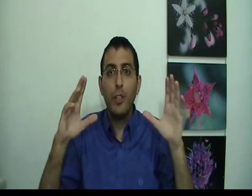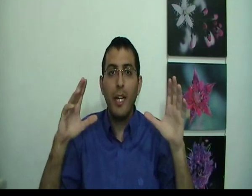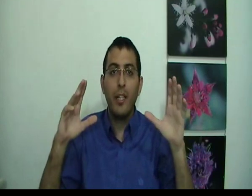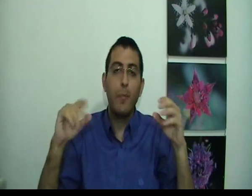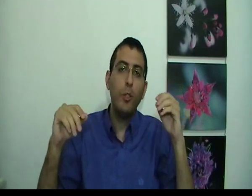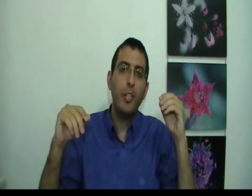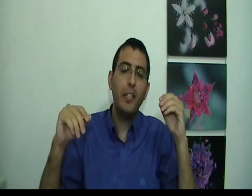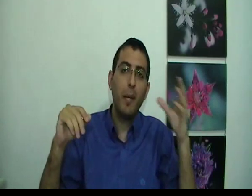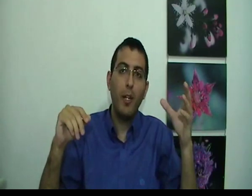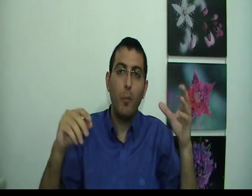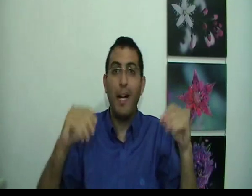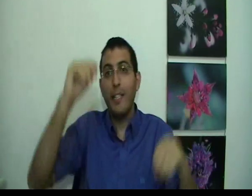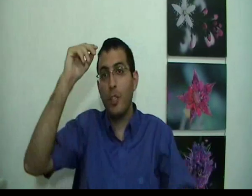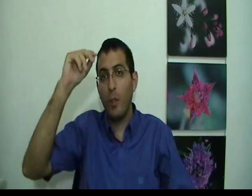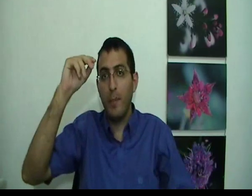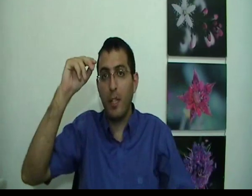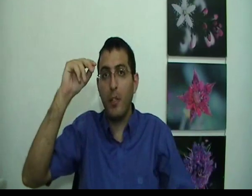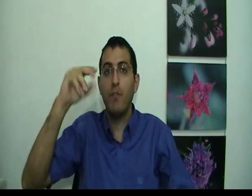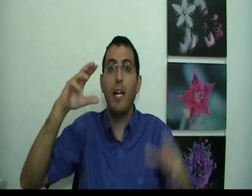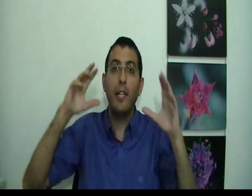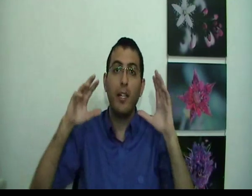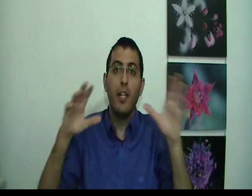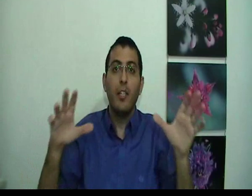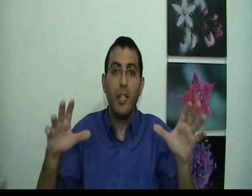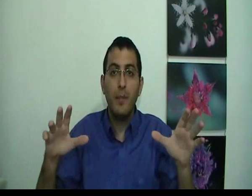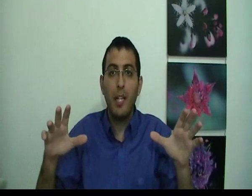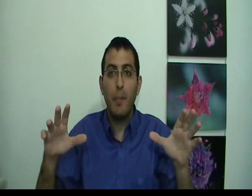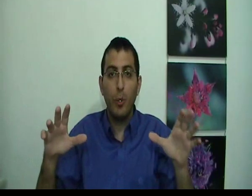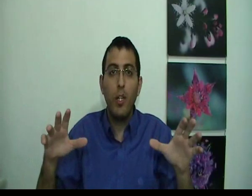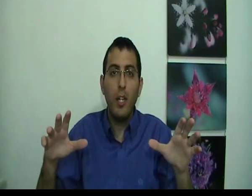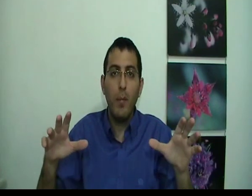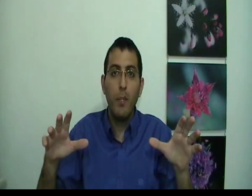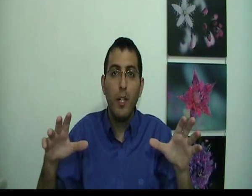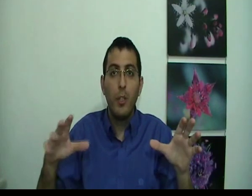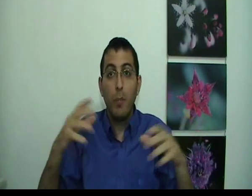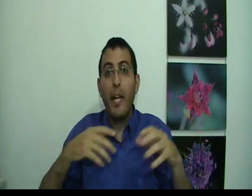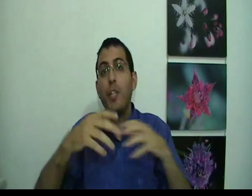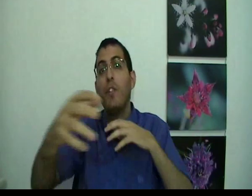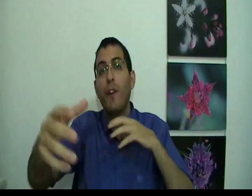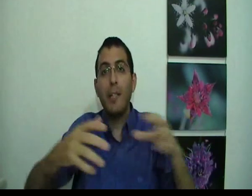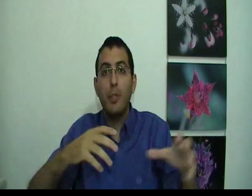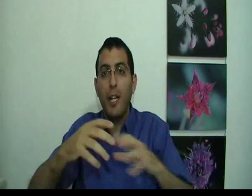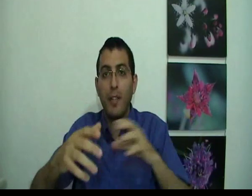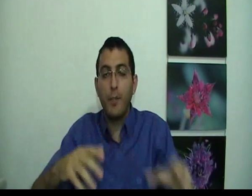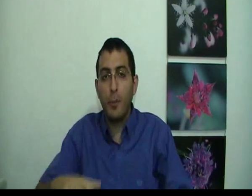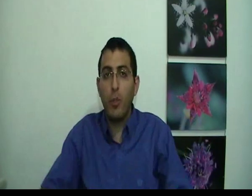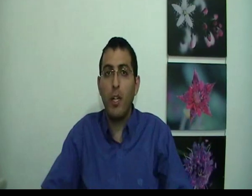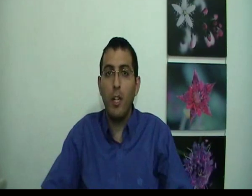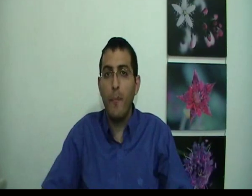שני אני, כמו שיש בחלום אני שחולם את החלום ואני שנמצא בתוך החלום שמגיש נפרד משאר הדברים שבתוך החלום